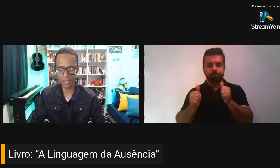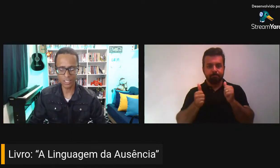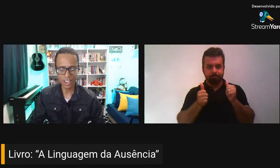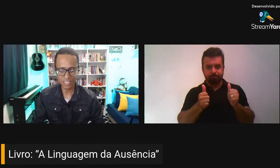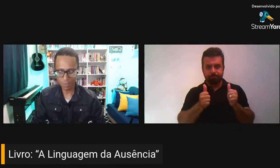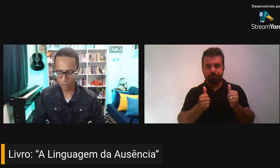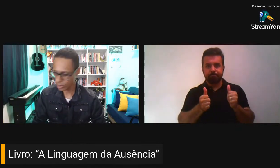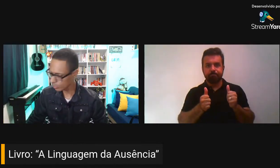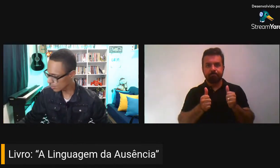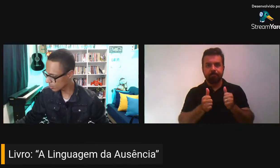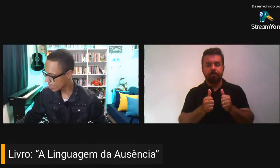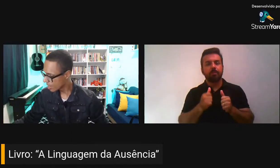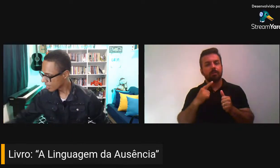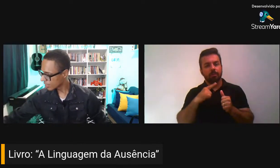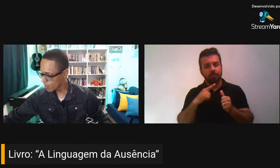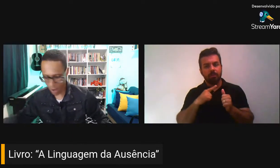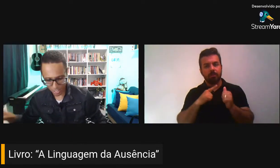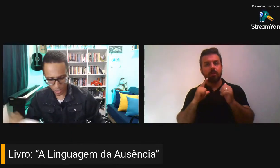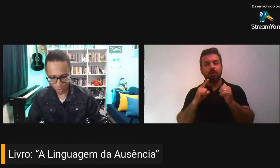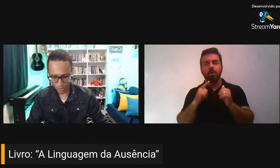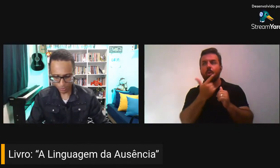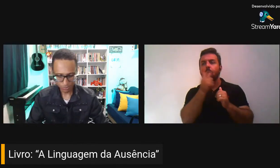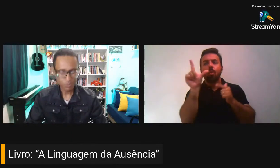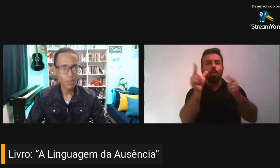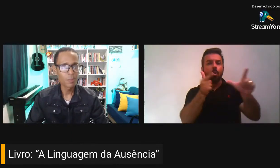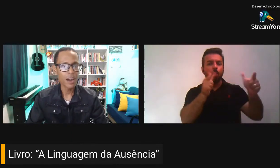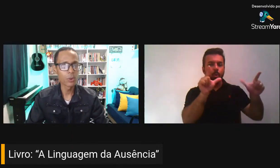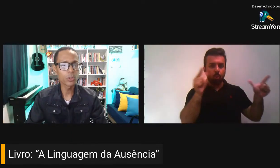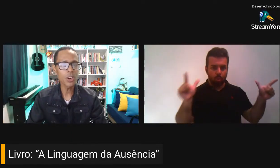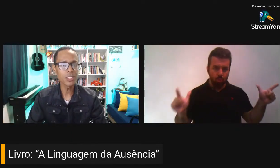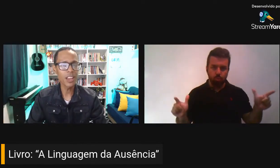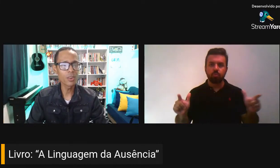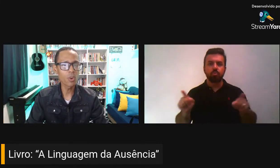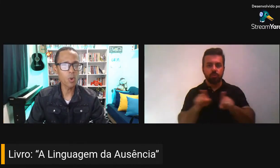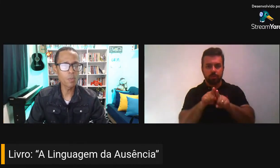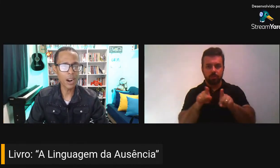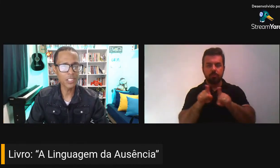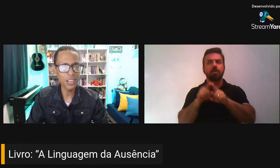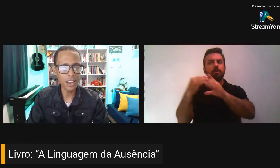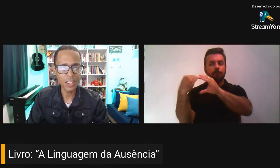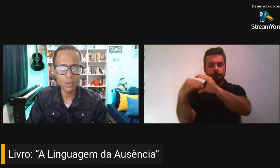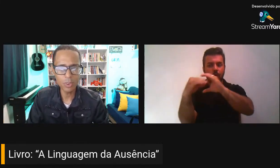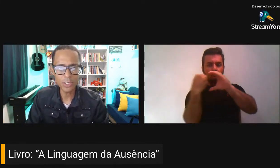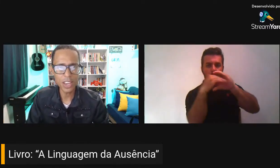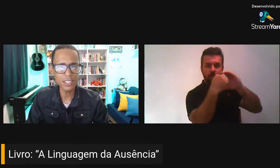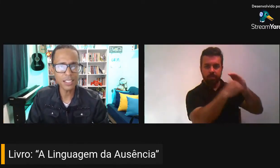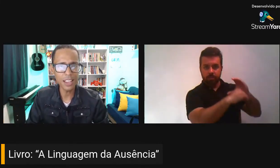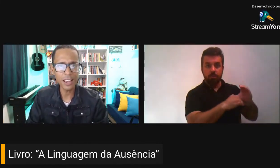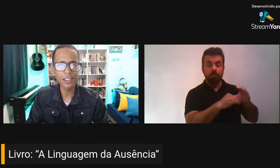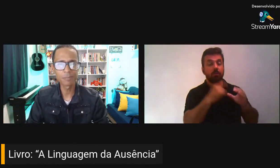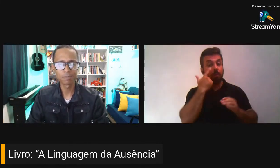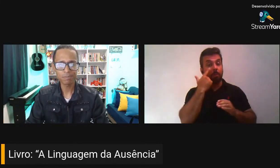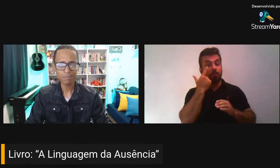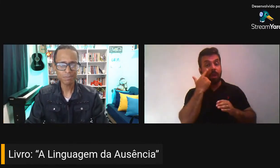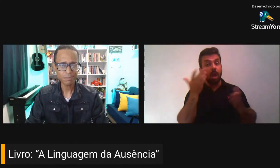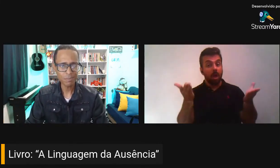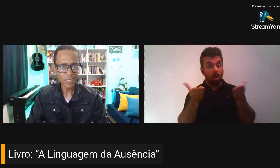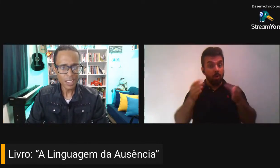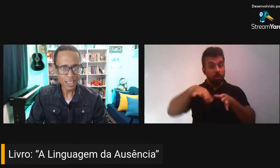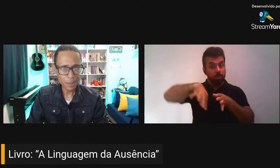contatos aqui, já receberam seus livros. Então, partiu para o sorteio, vou compartilhar aqui com vocês a tela.